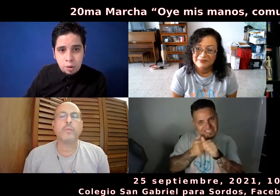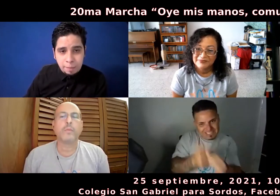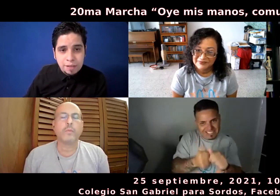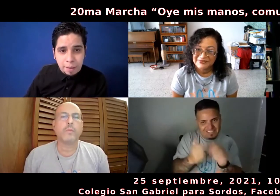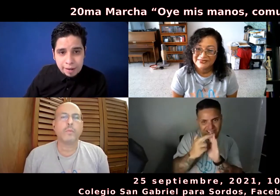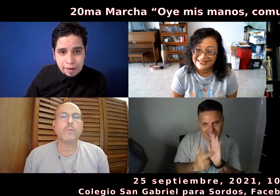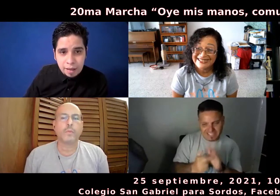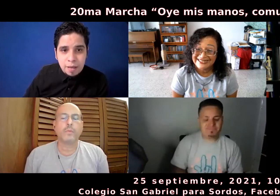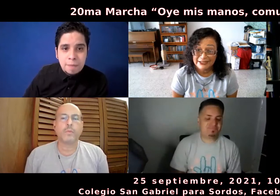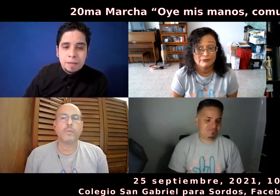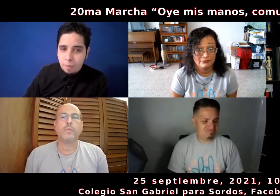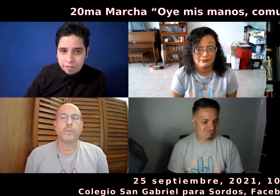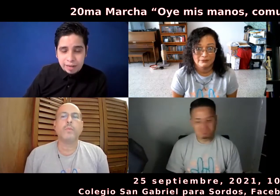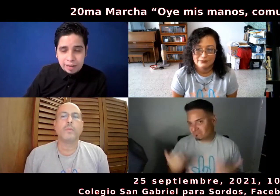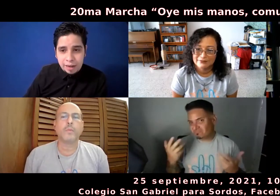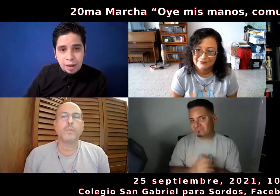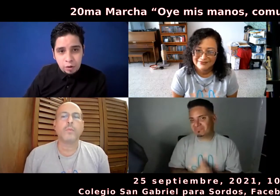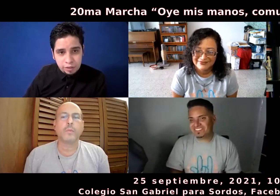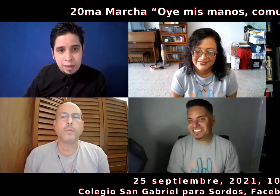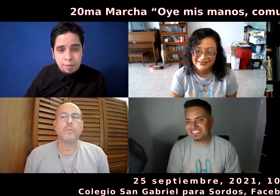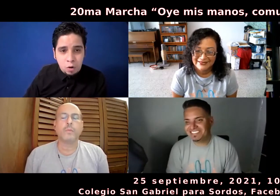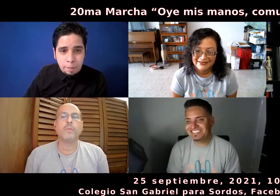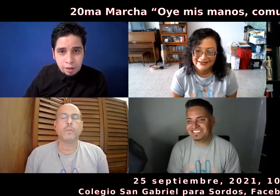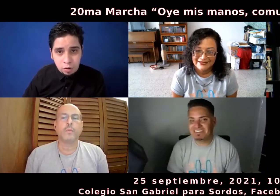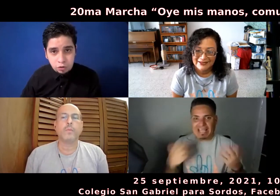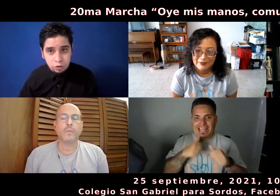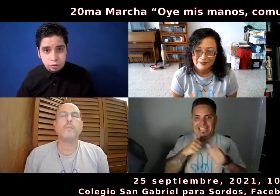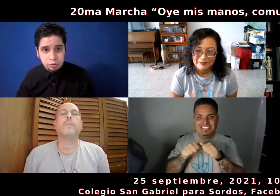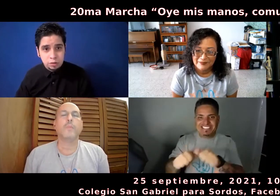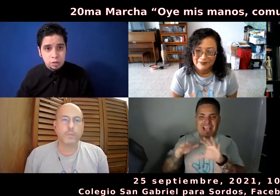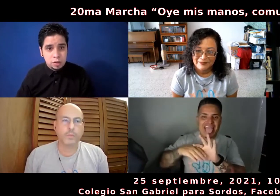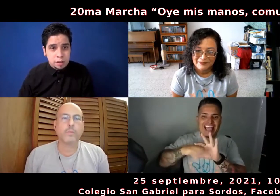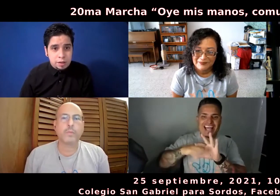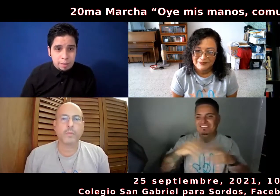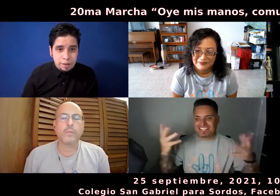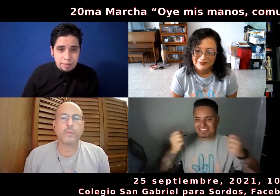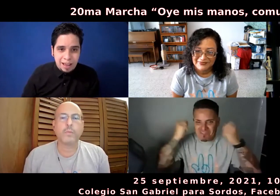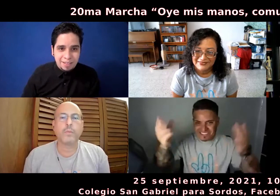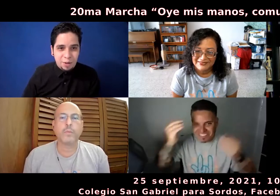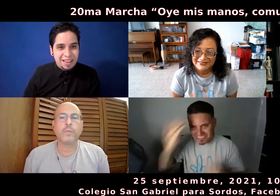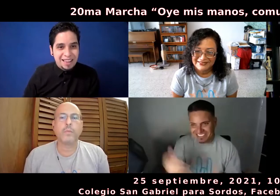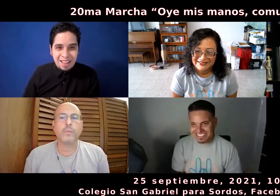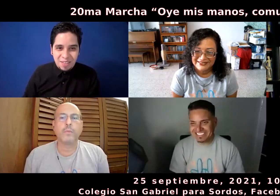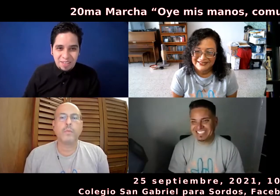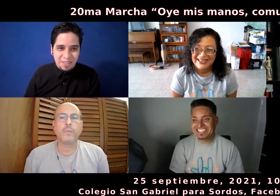también desaparezca. Vamos a seguir las reglas, pero sí queremos que compartan con nosotros. Y también, ¿verdad? Puedo seguir hablando porque puedo